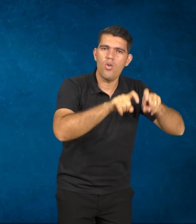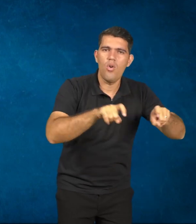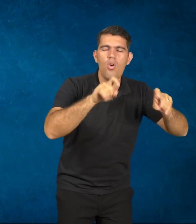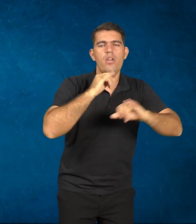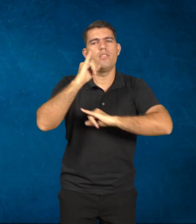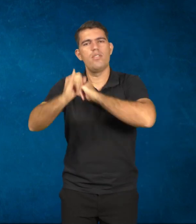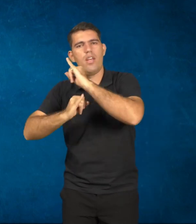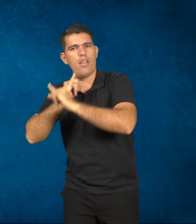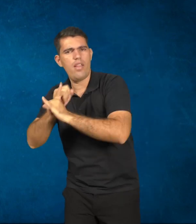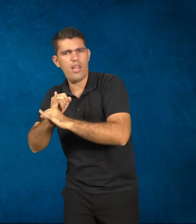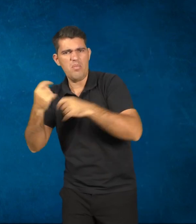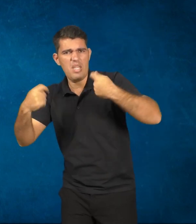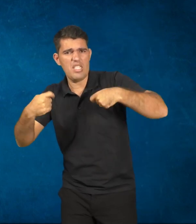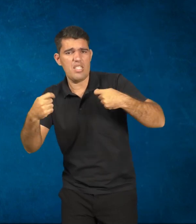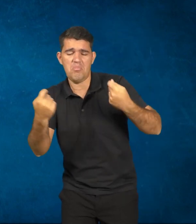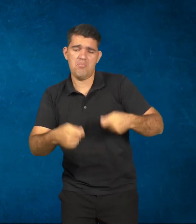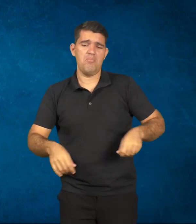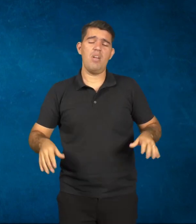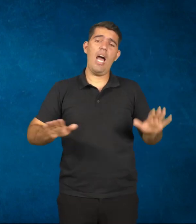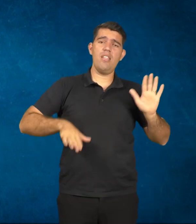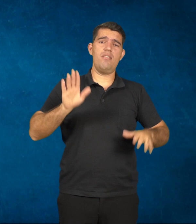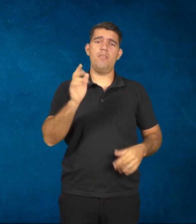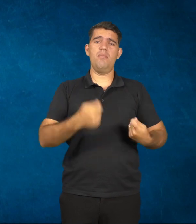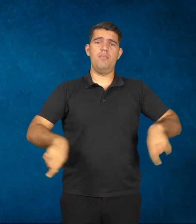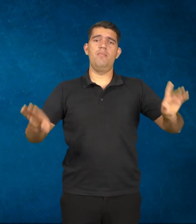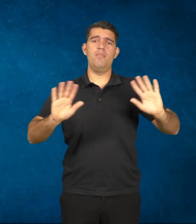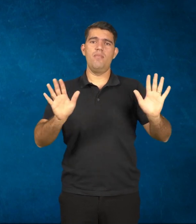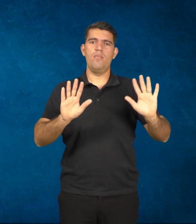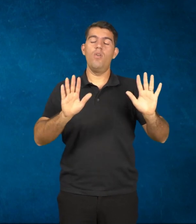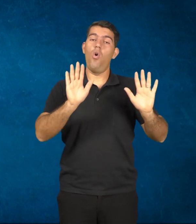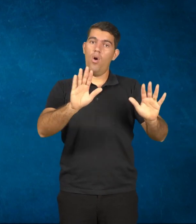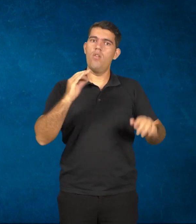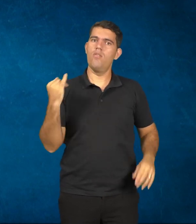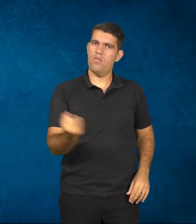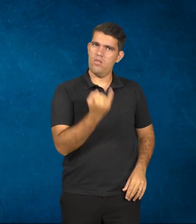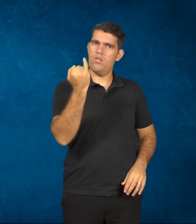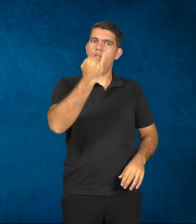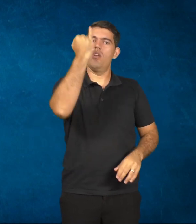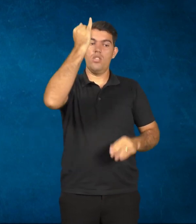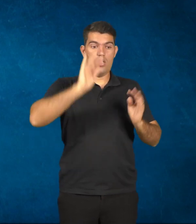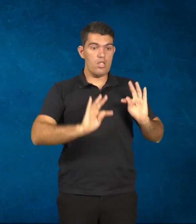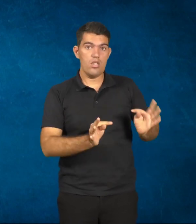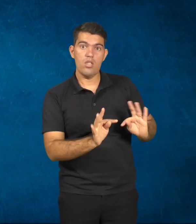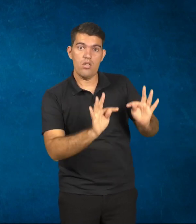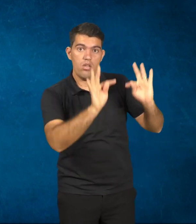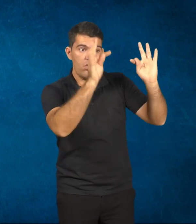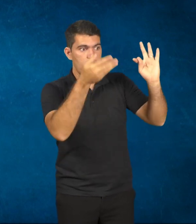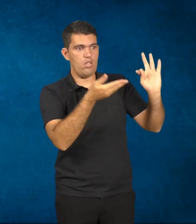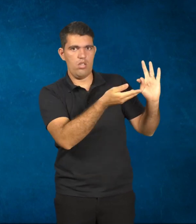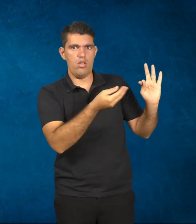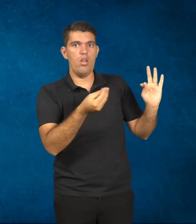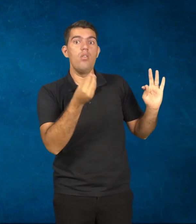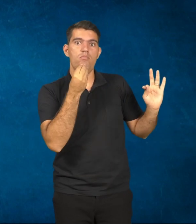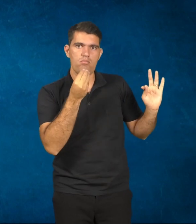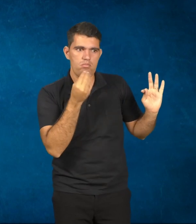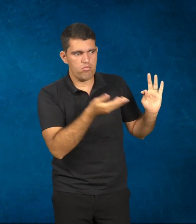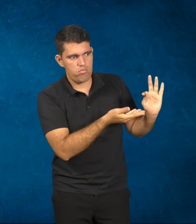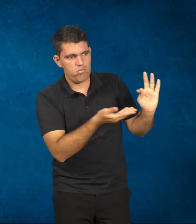necessariamente. Eu acho que é importante você ter a tecnologia disponível, que ela seja acessível, porque ela